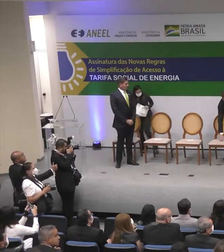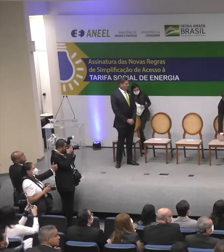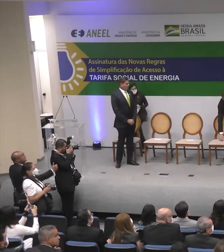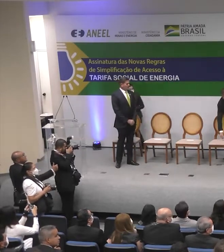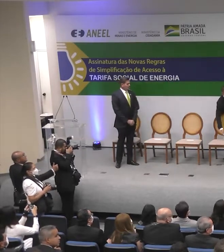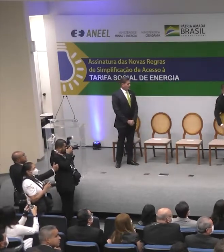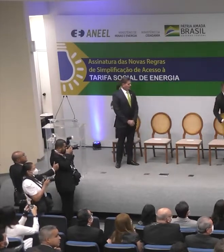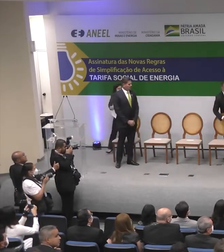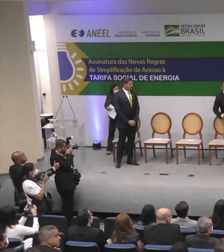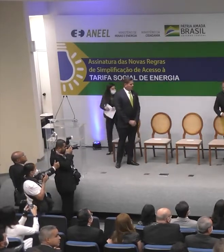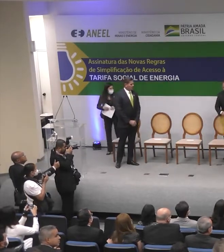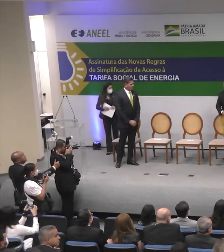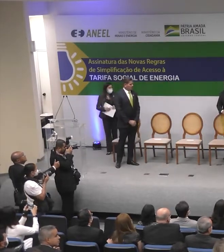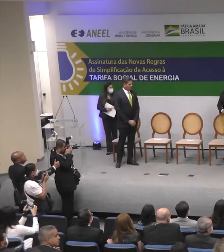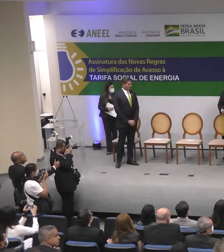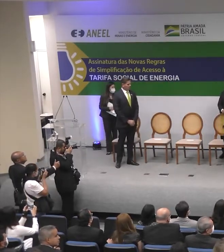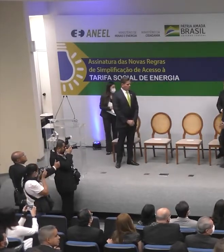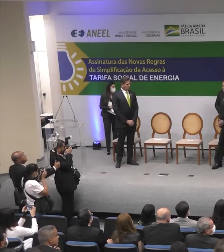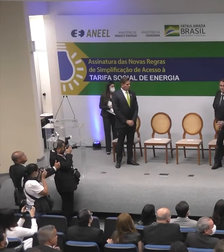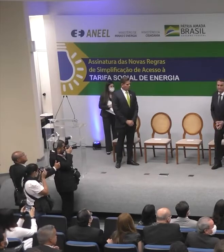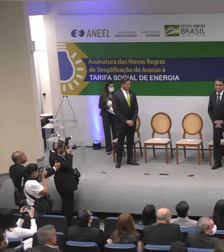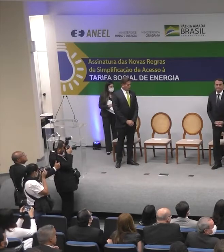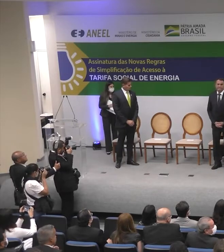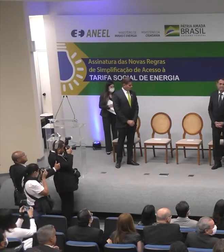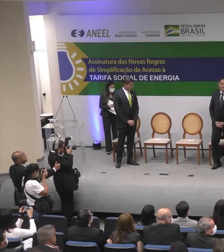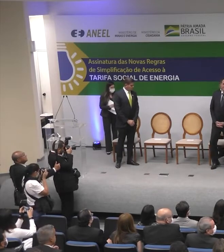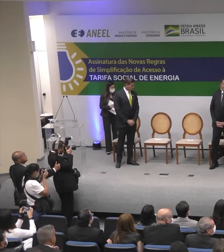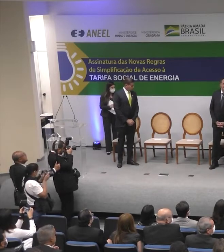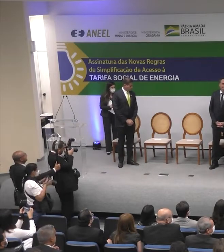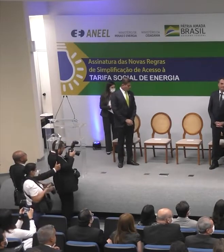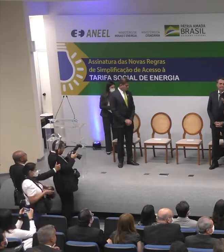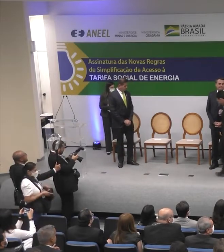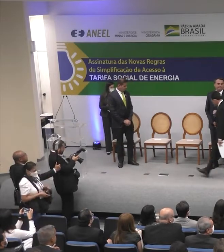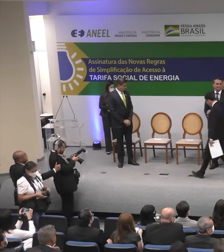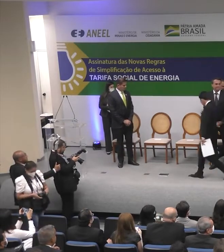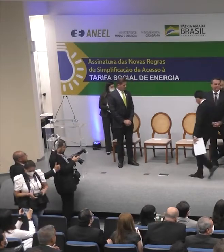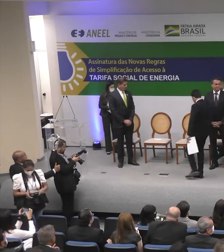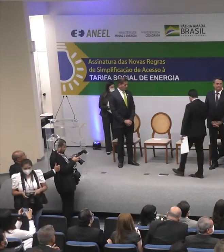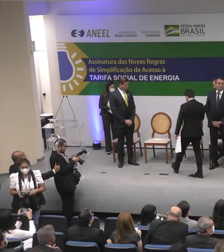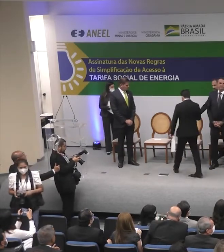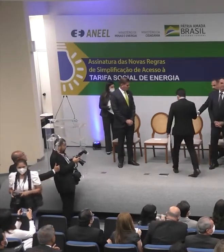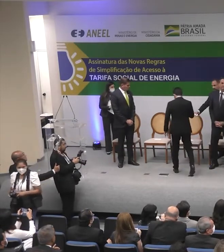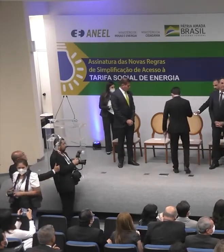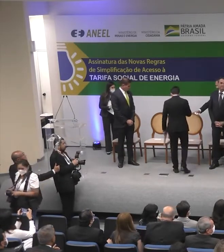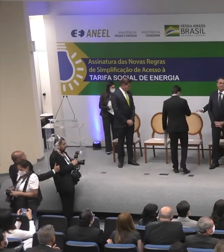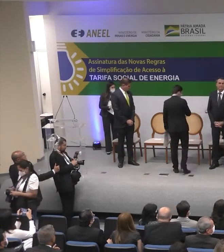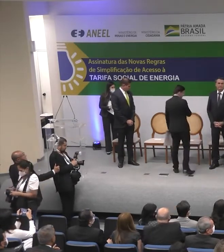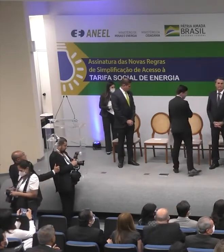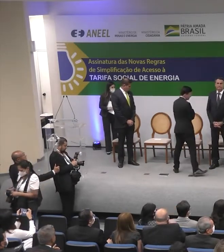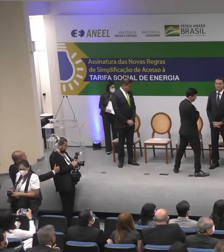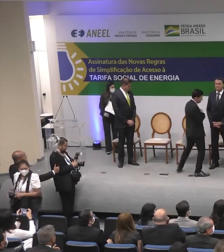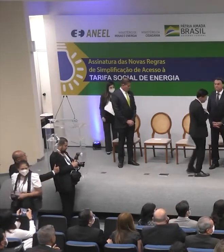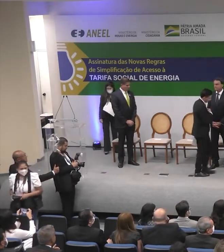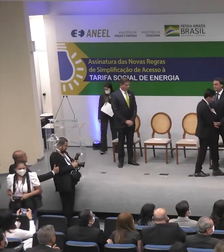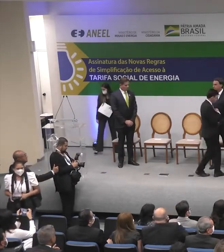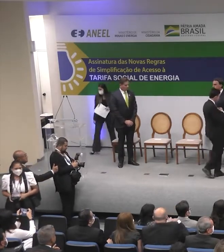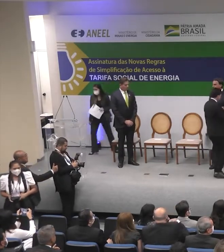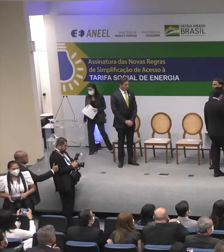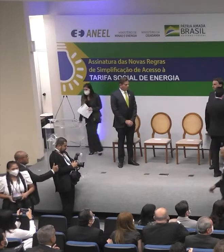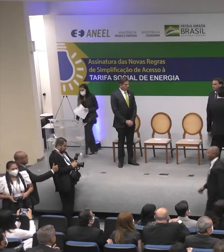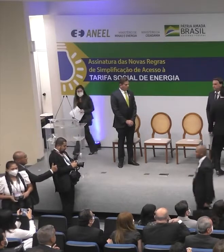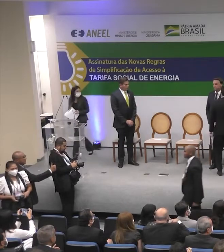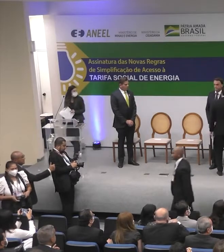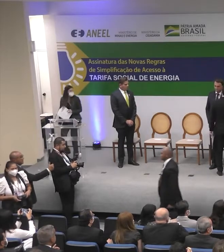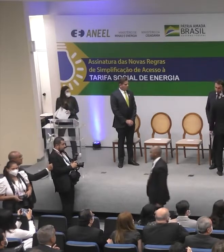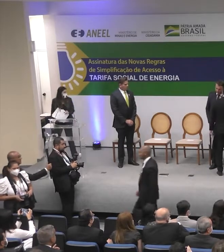Senhoras e senhores, o presidente da República, Jair Bolsonaro, acompanhado da ministra